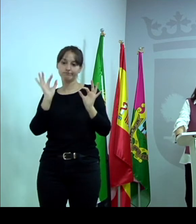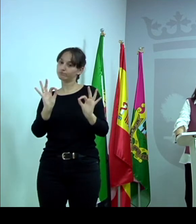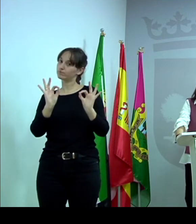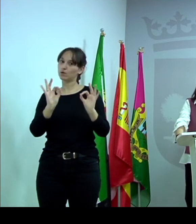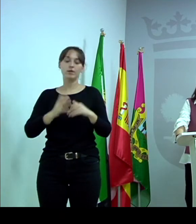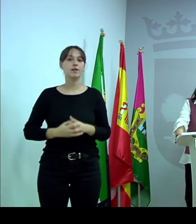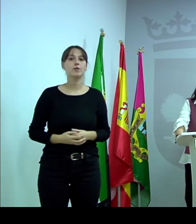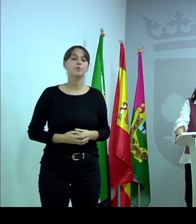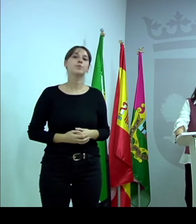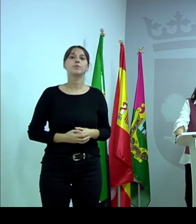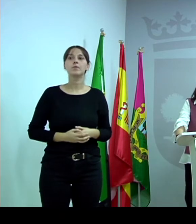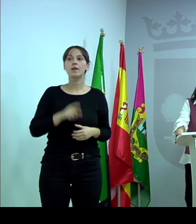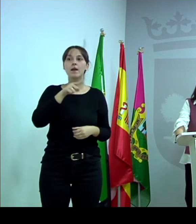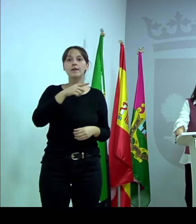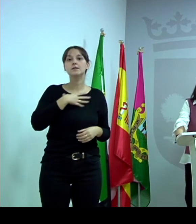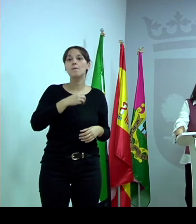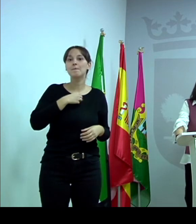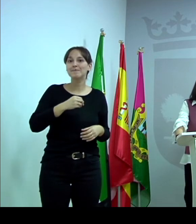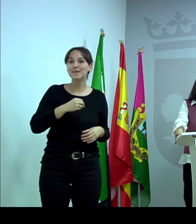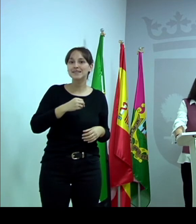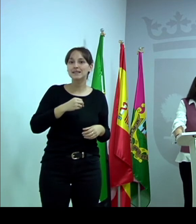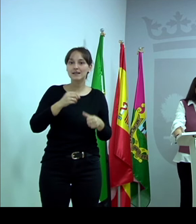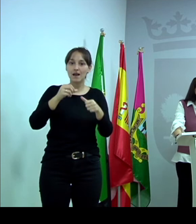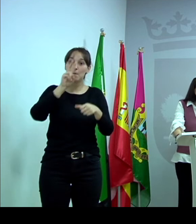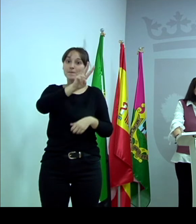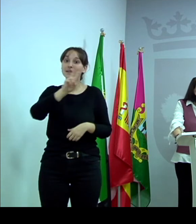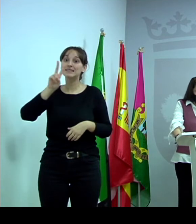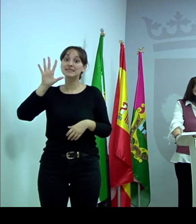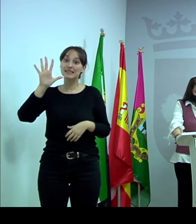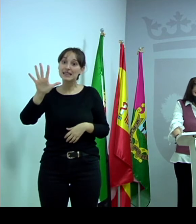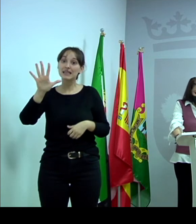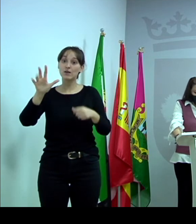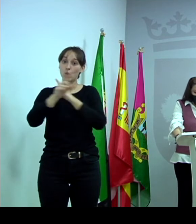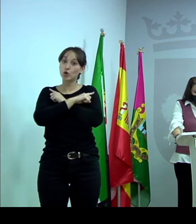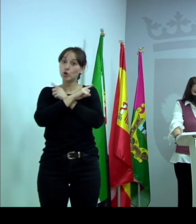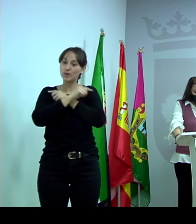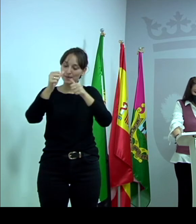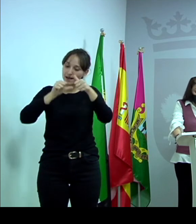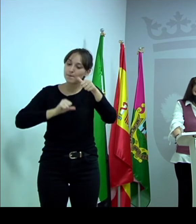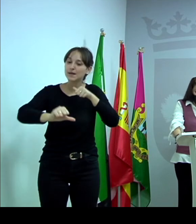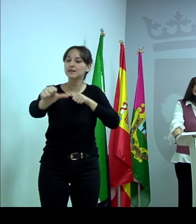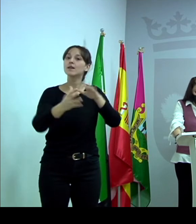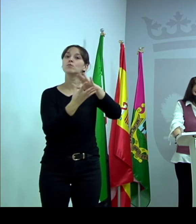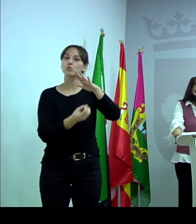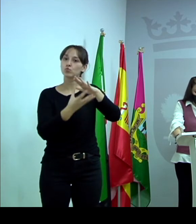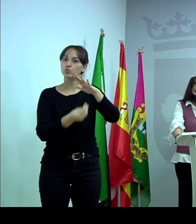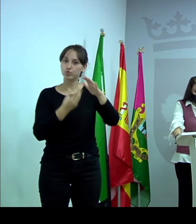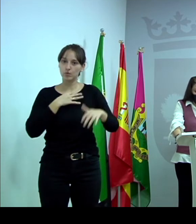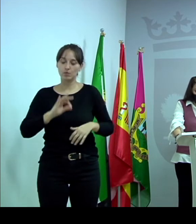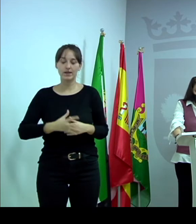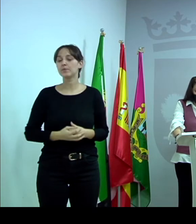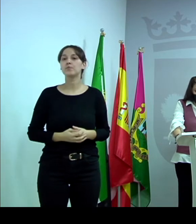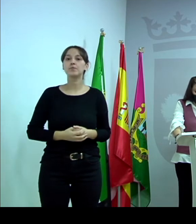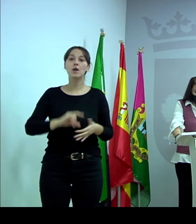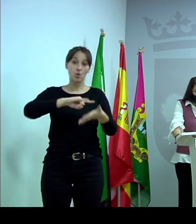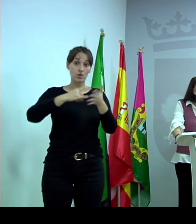este material didáctico se dará el 25 de noviembre. El programa educativo en institutos se